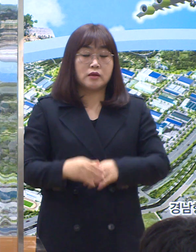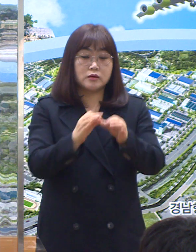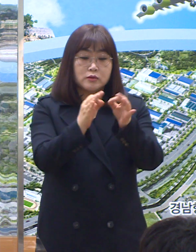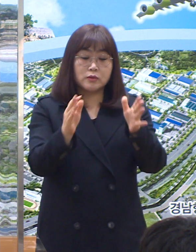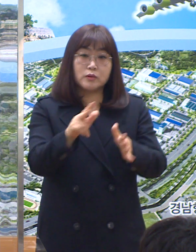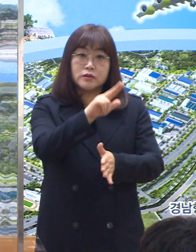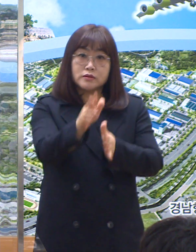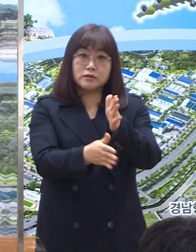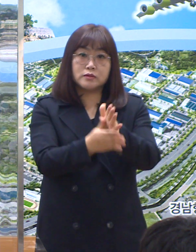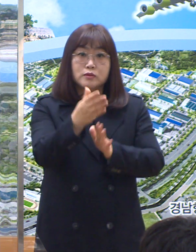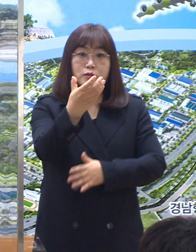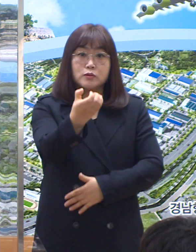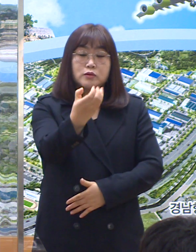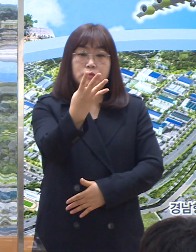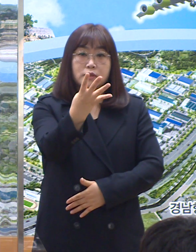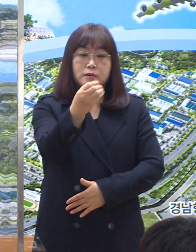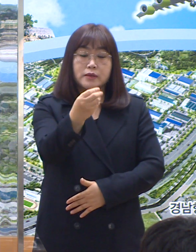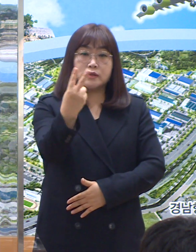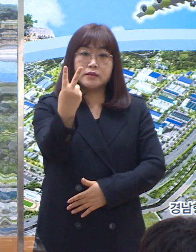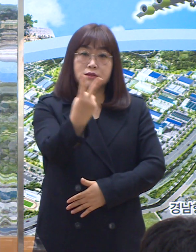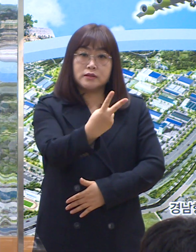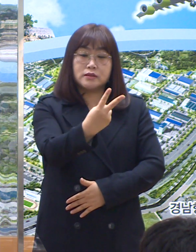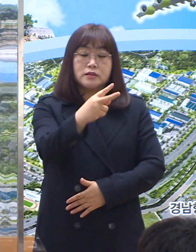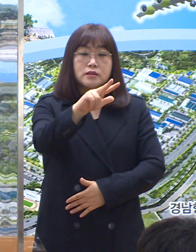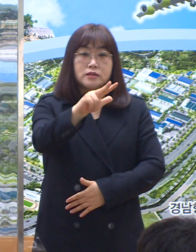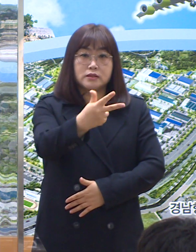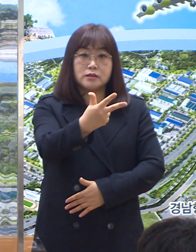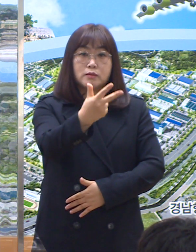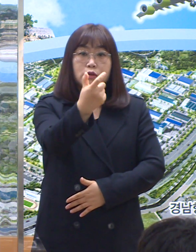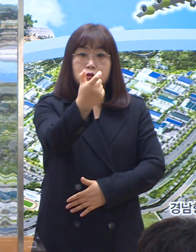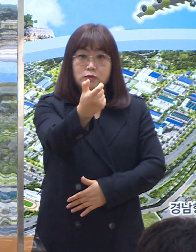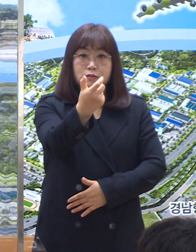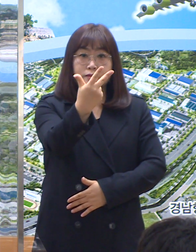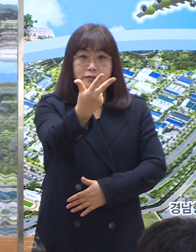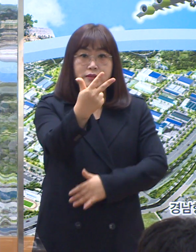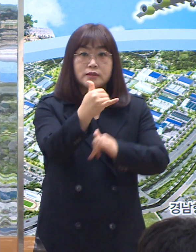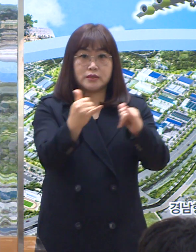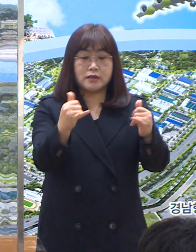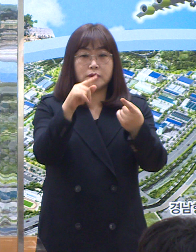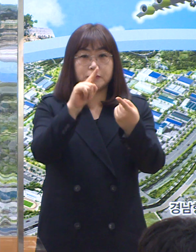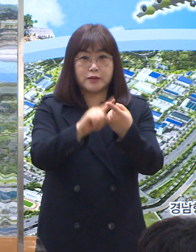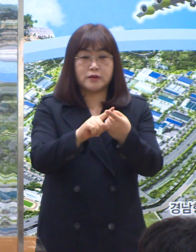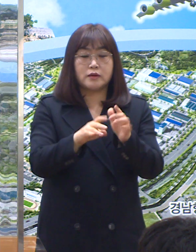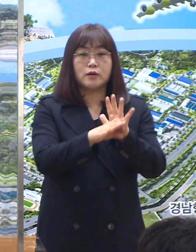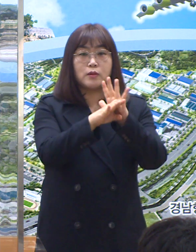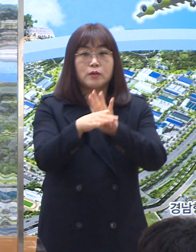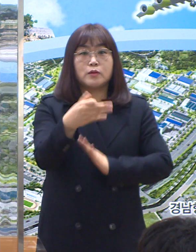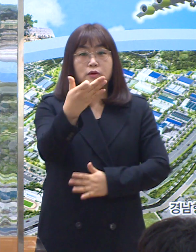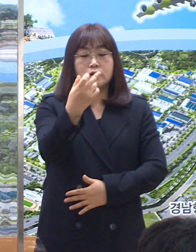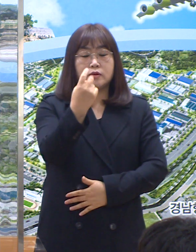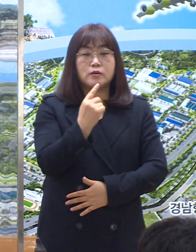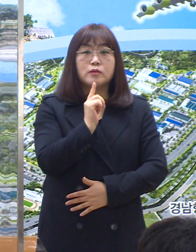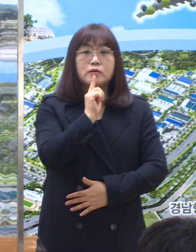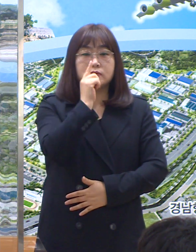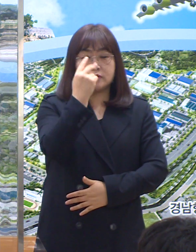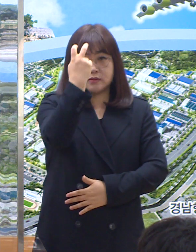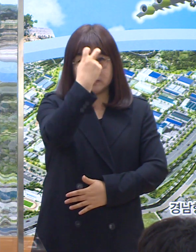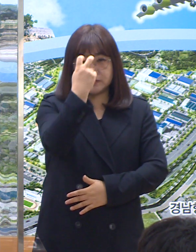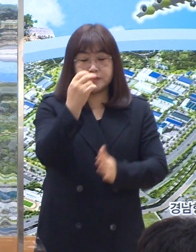우리시는 94만 2,767명에 대하여 코로나19 검사를 실시하였습니다.